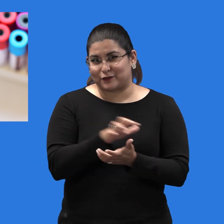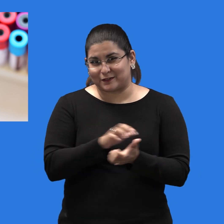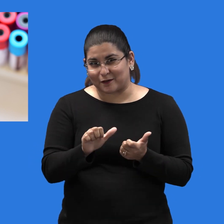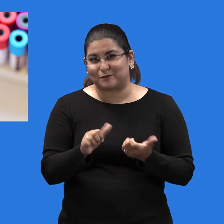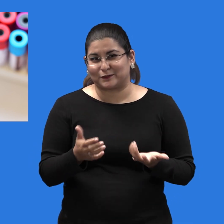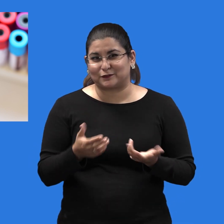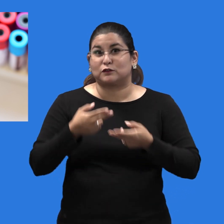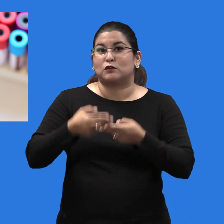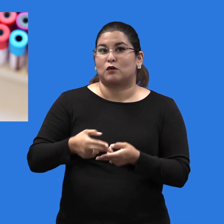fibrosis.